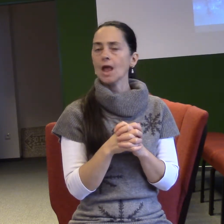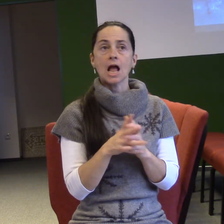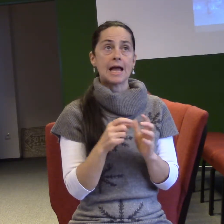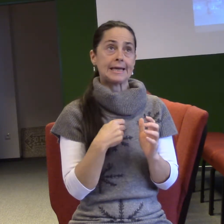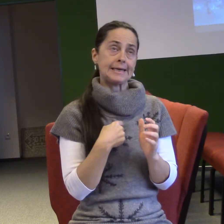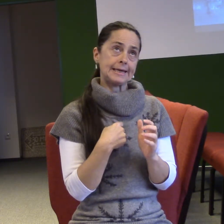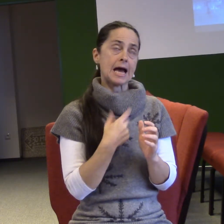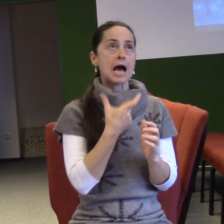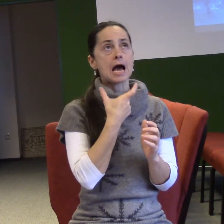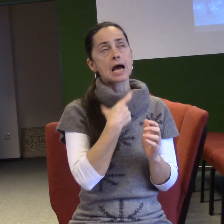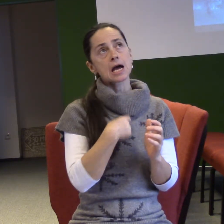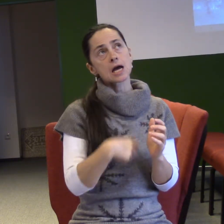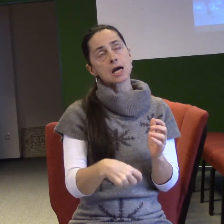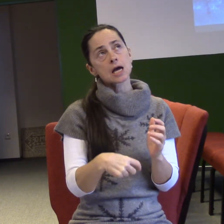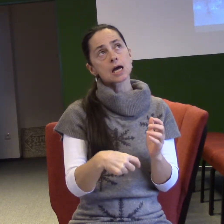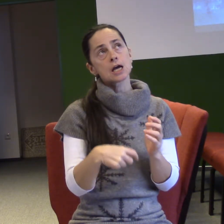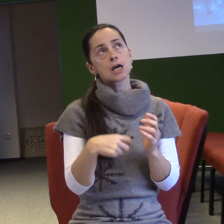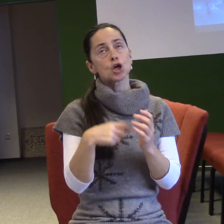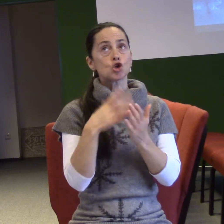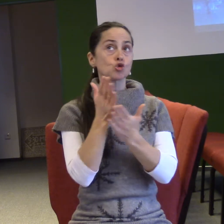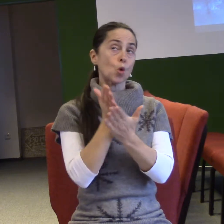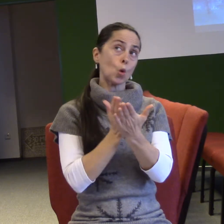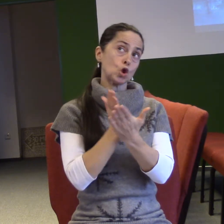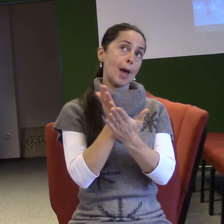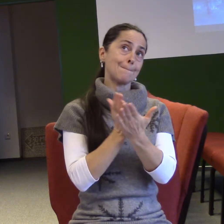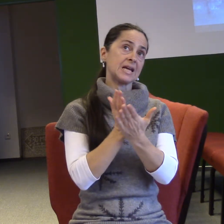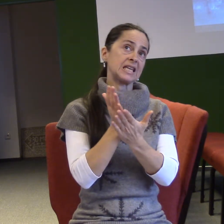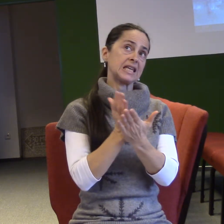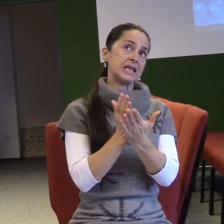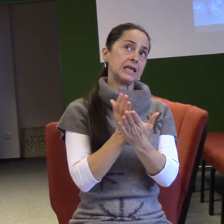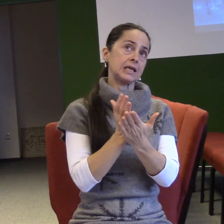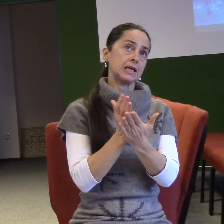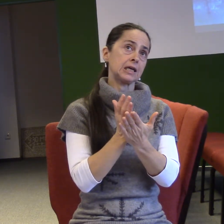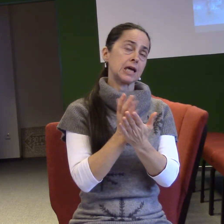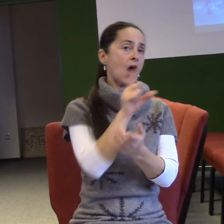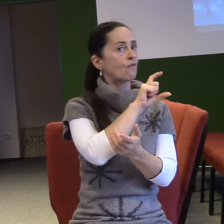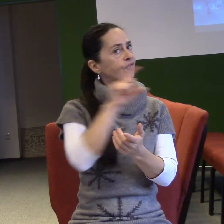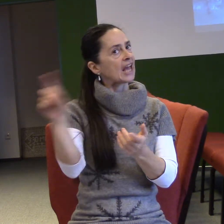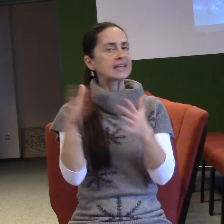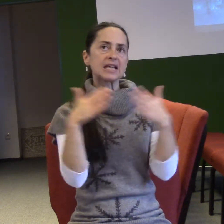Ještě jedno. Tak celou větou, prosím. Tak ve škole. Vystihl bych se jako výděl.